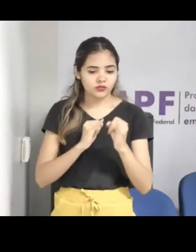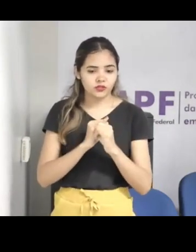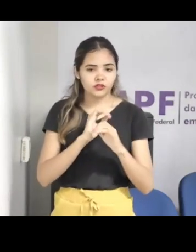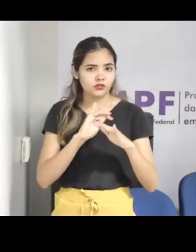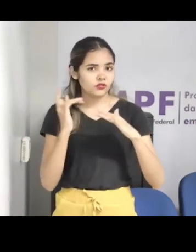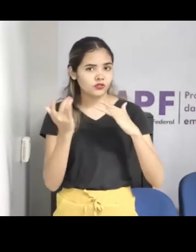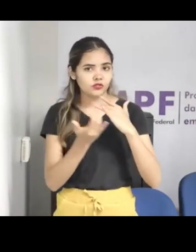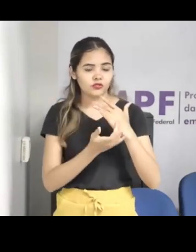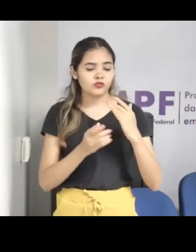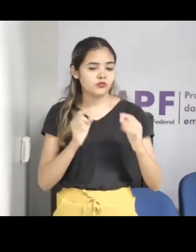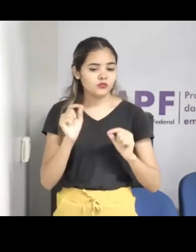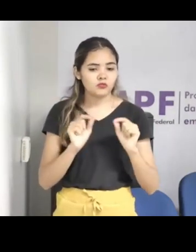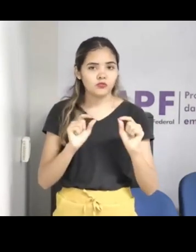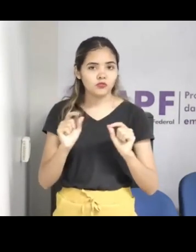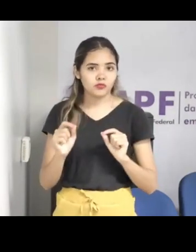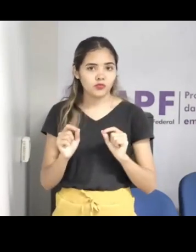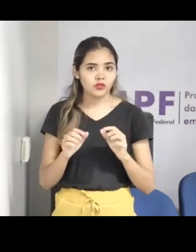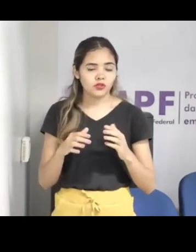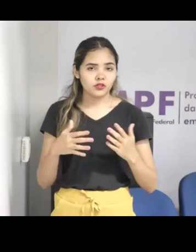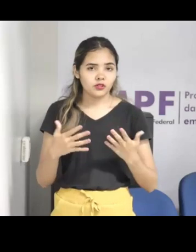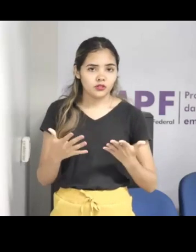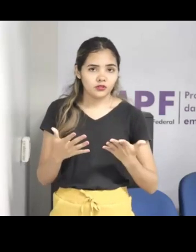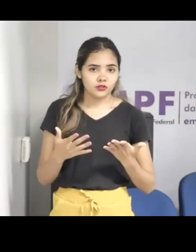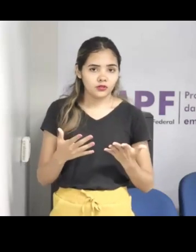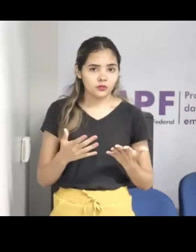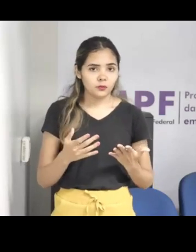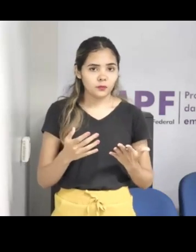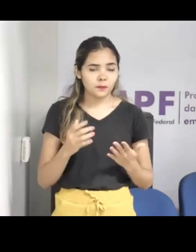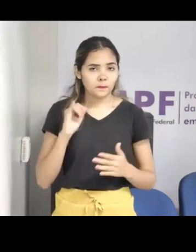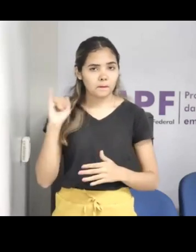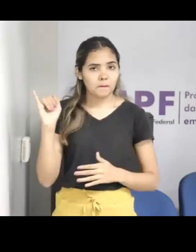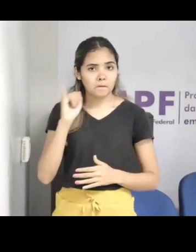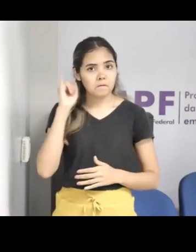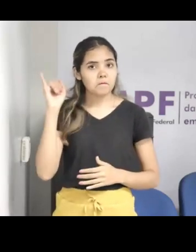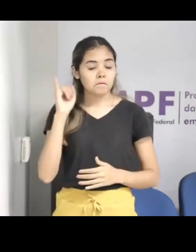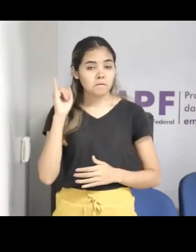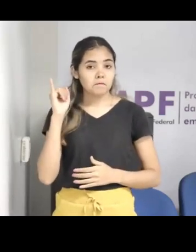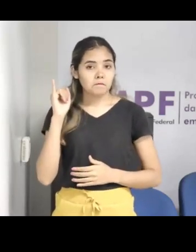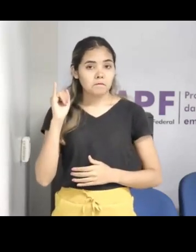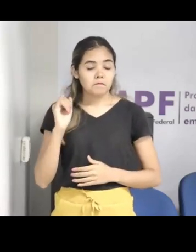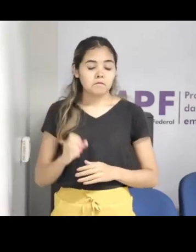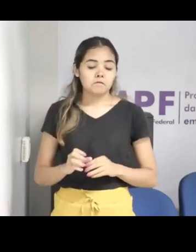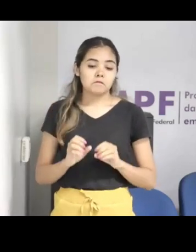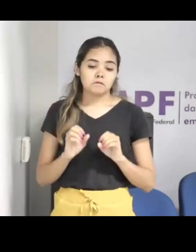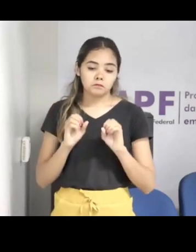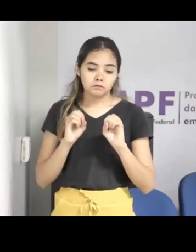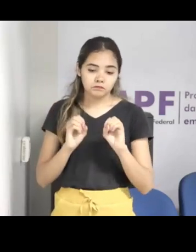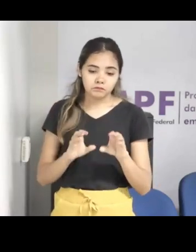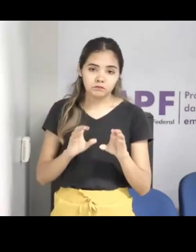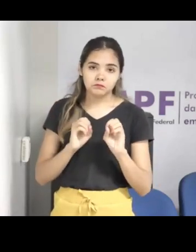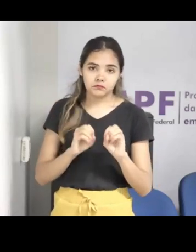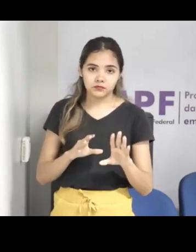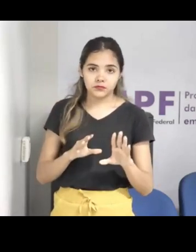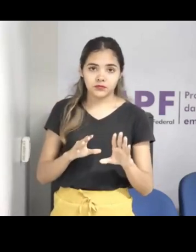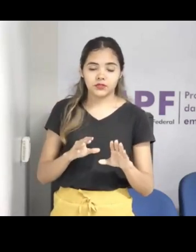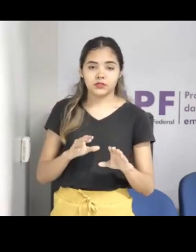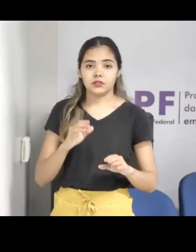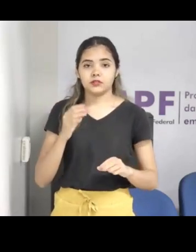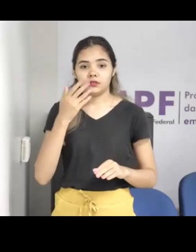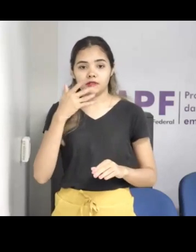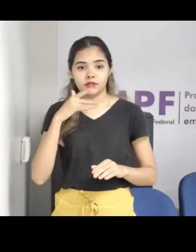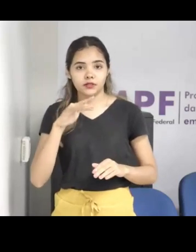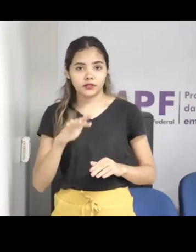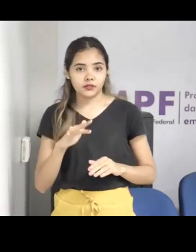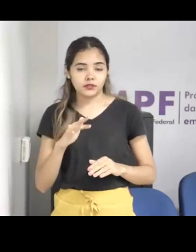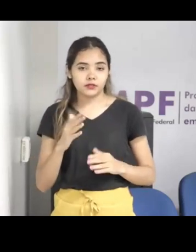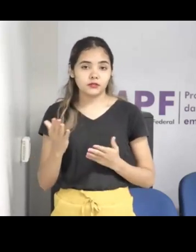um caminho muito importante é conversar com as crianças, ensinar as crianças a se autoproteger. E isso